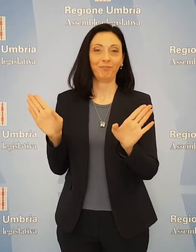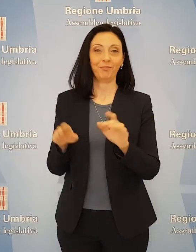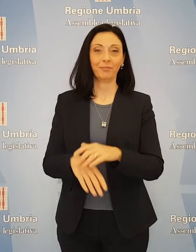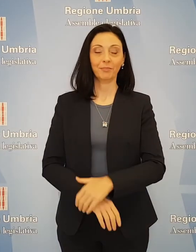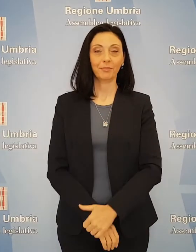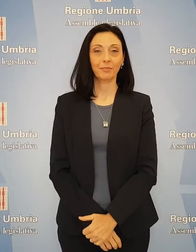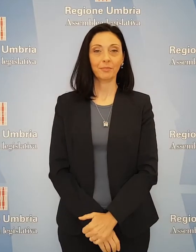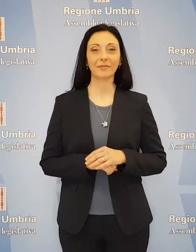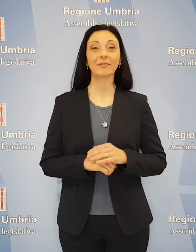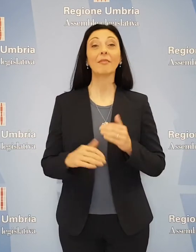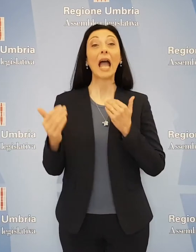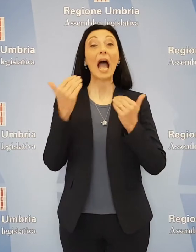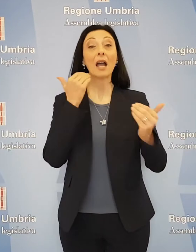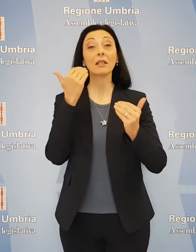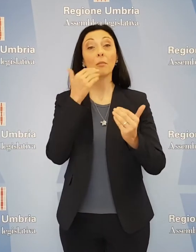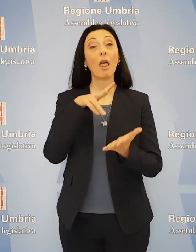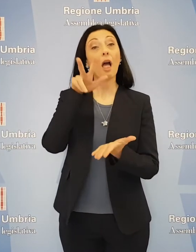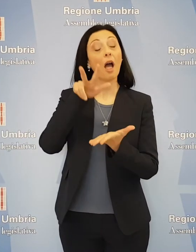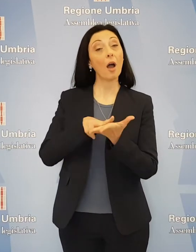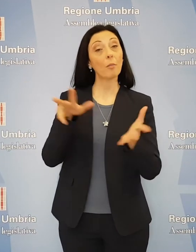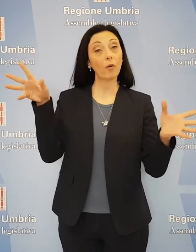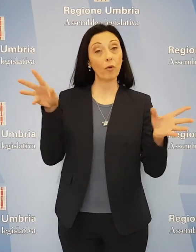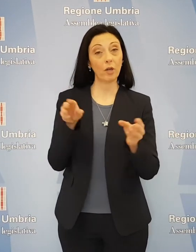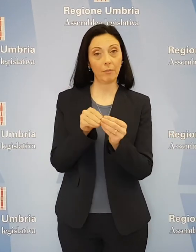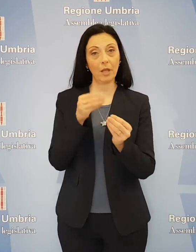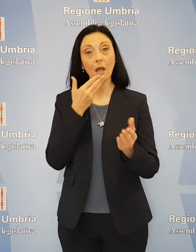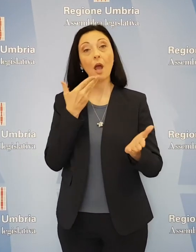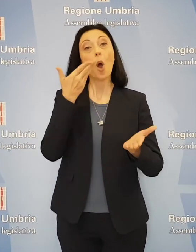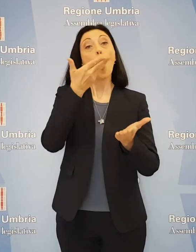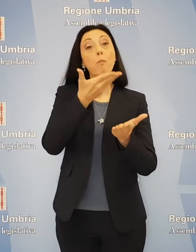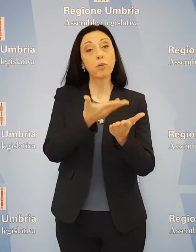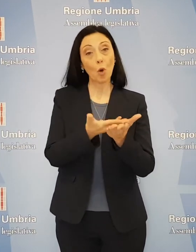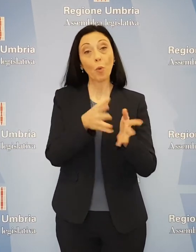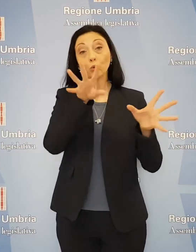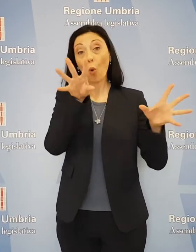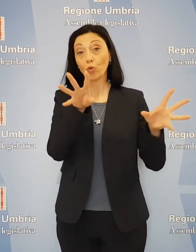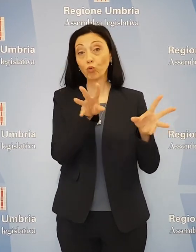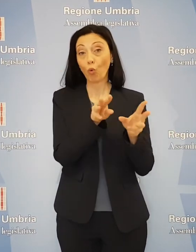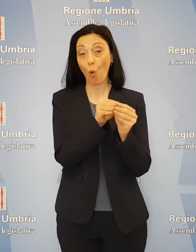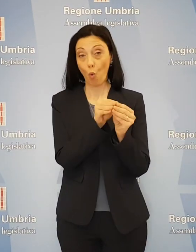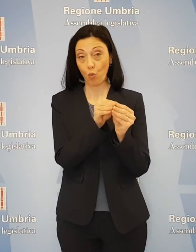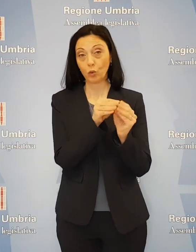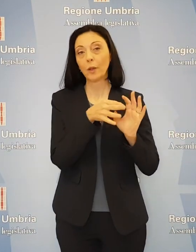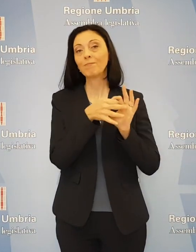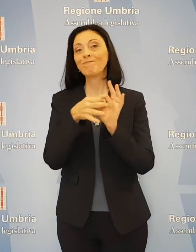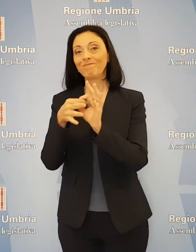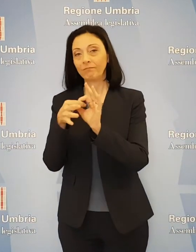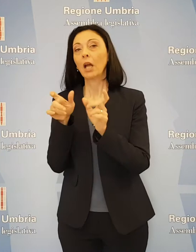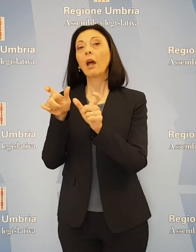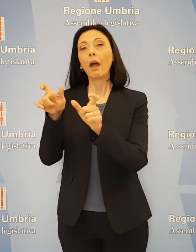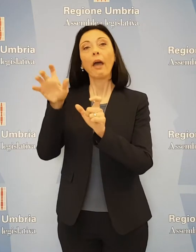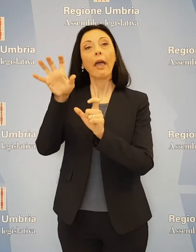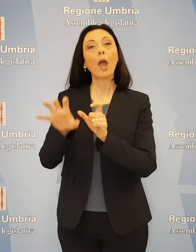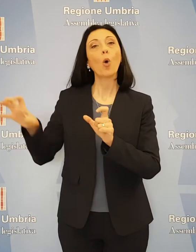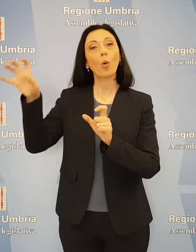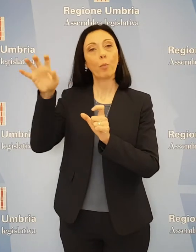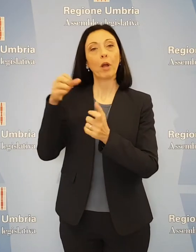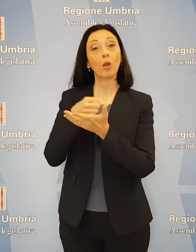respiro. L'Assemblea ha approvato all'unanimità la proposta di risoluzione inerente alla Sessione Europea un documento che contiene